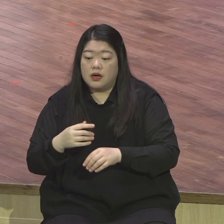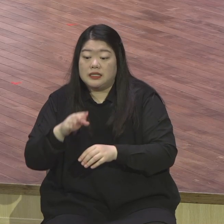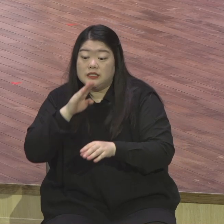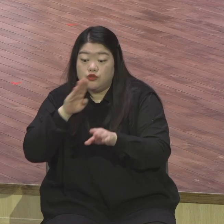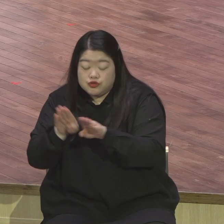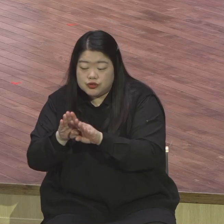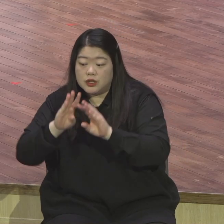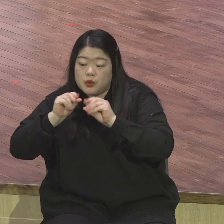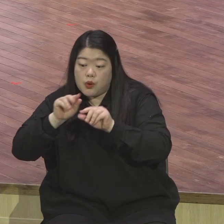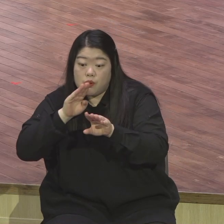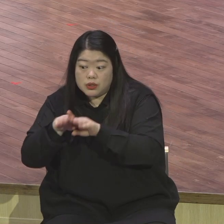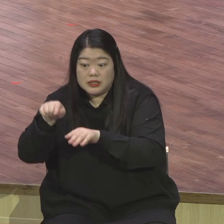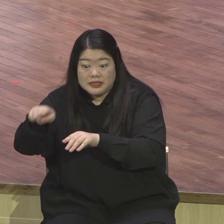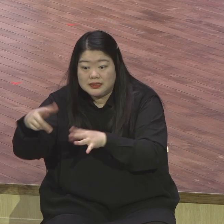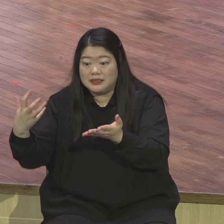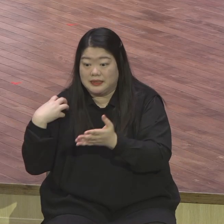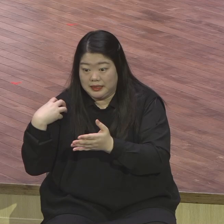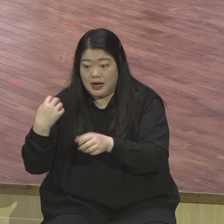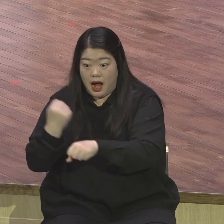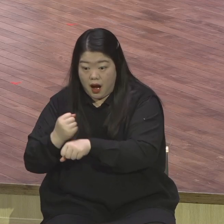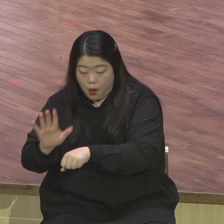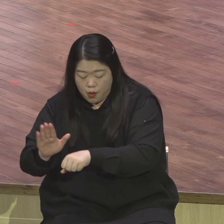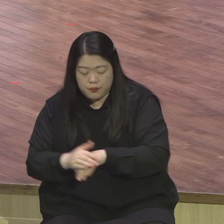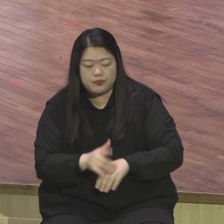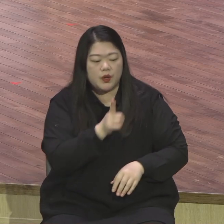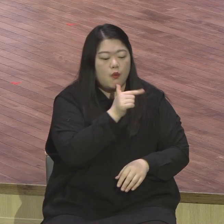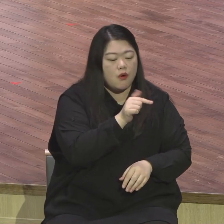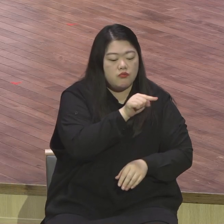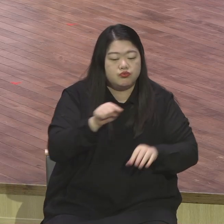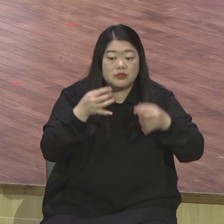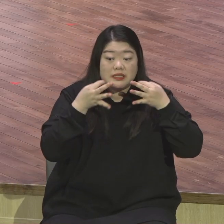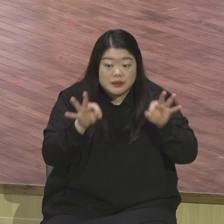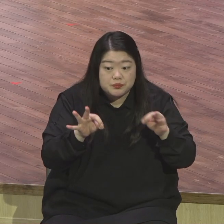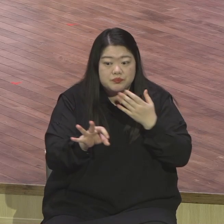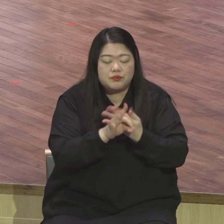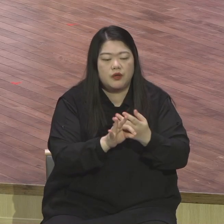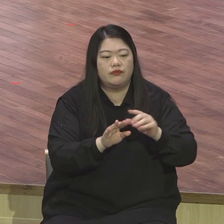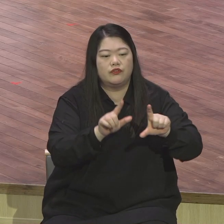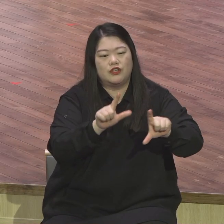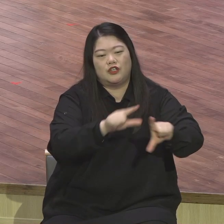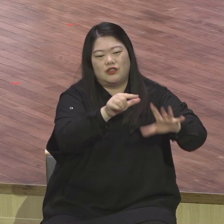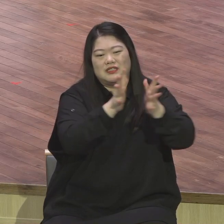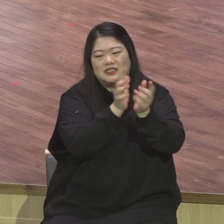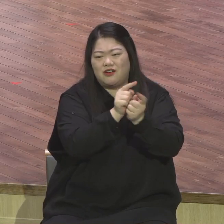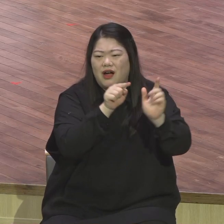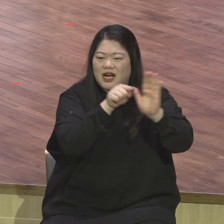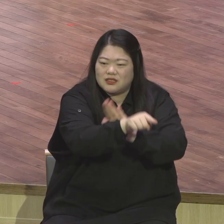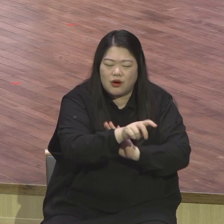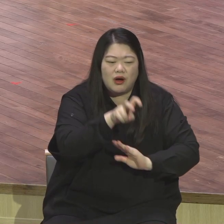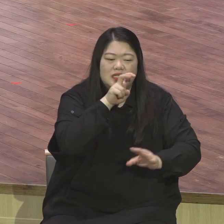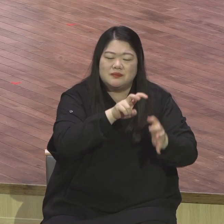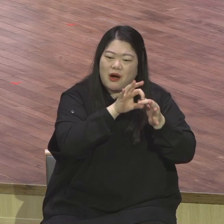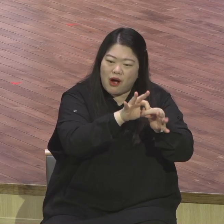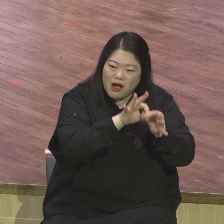평일날 그렇게 현장 차다가 영적 빈 곳에 있는 전문